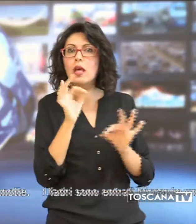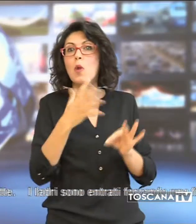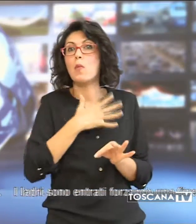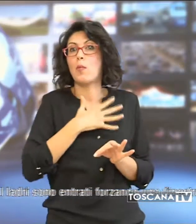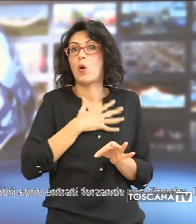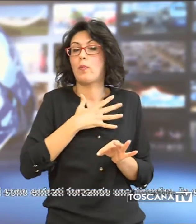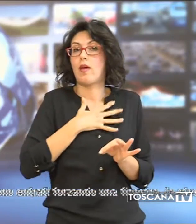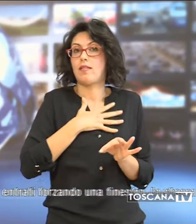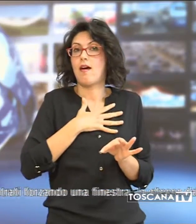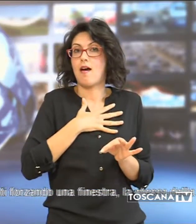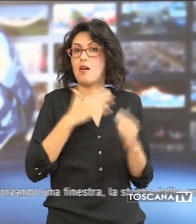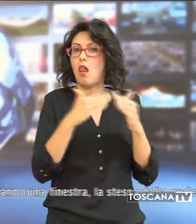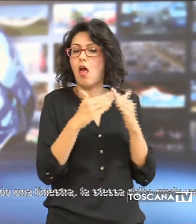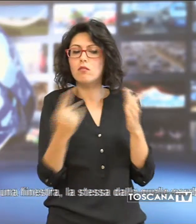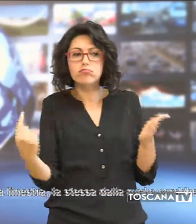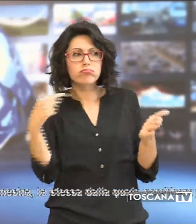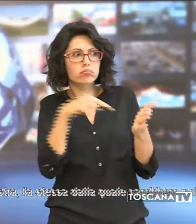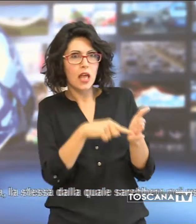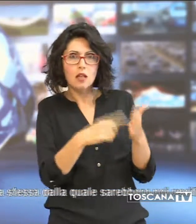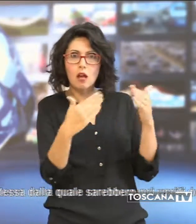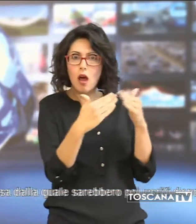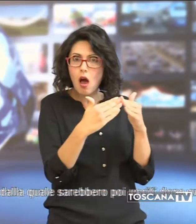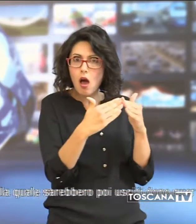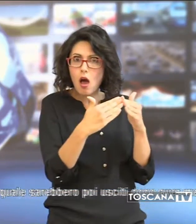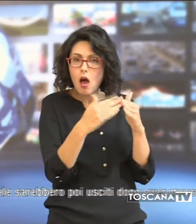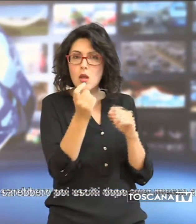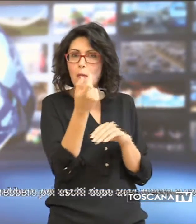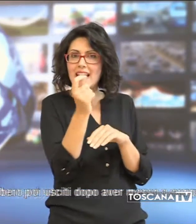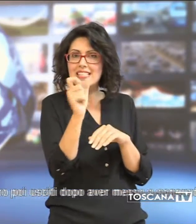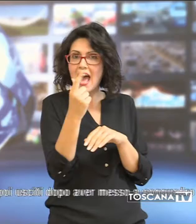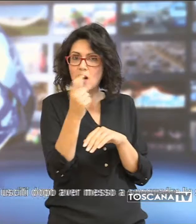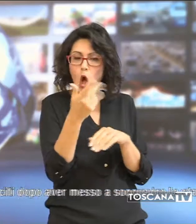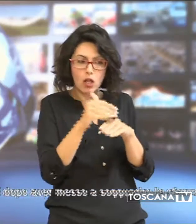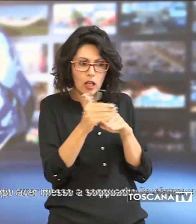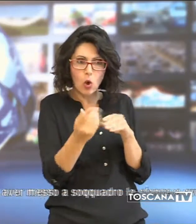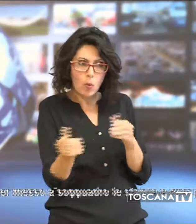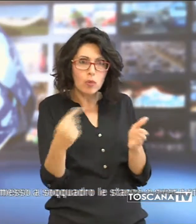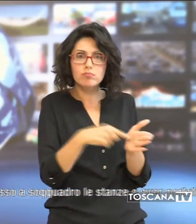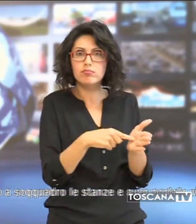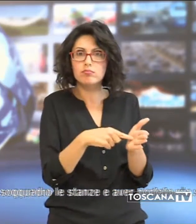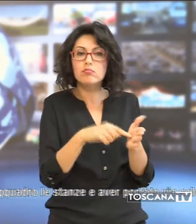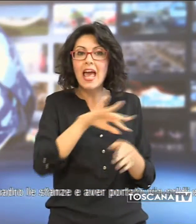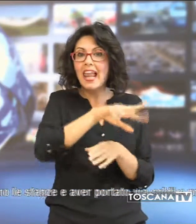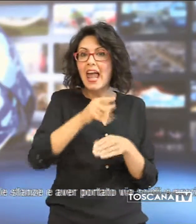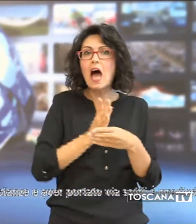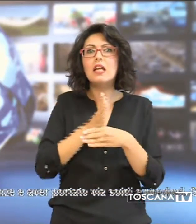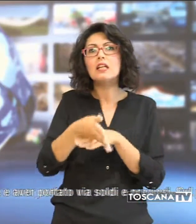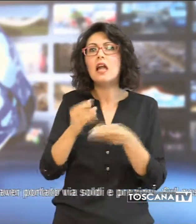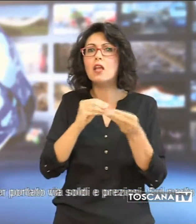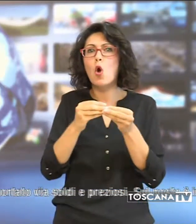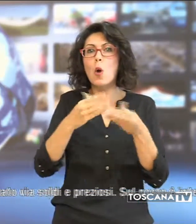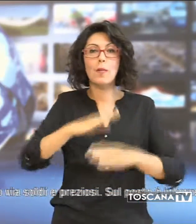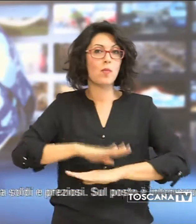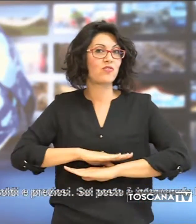proprietario rientrato a casa poco dopo mezzanotte. I ladri sono entrati forzando una